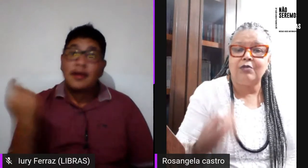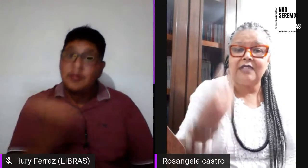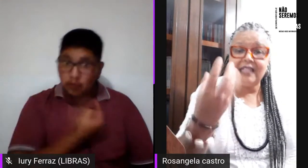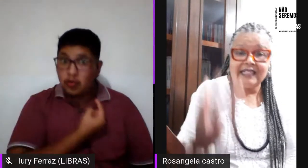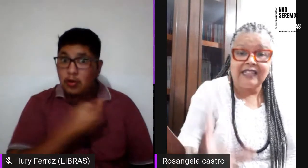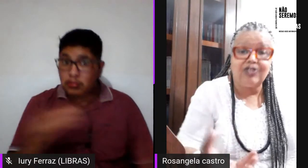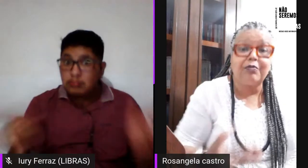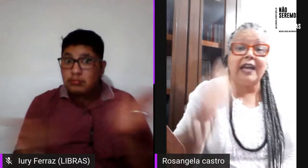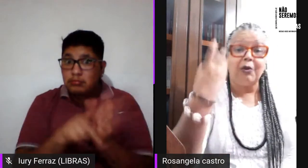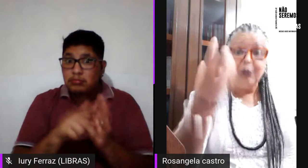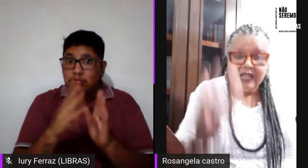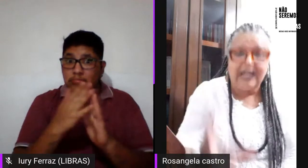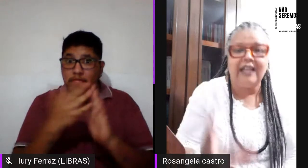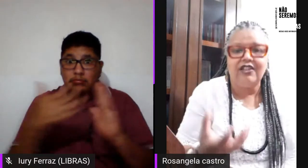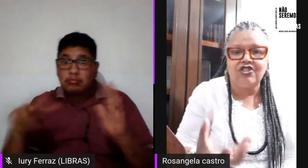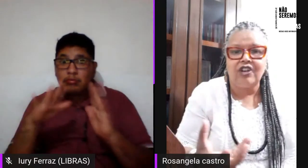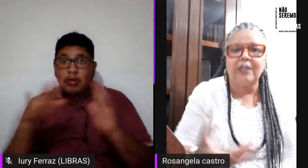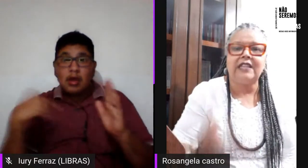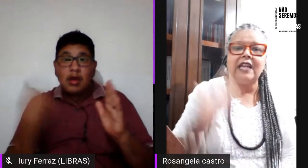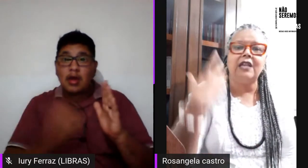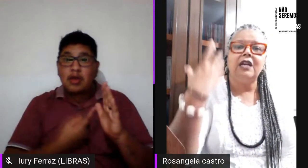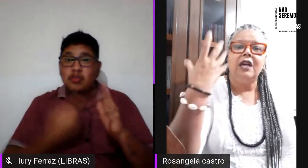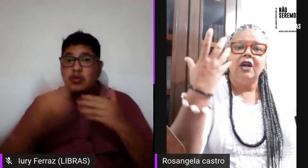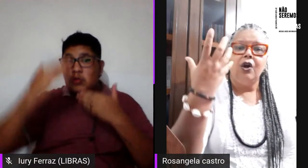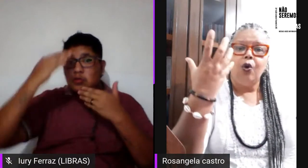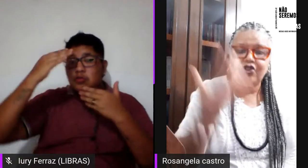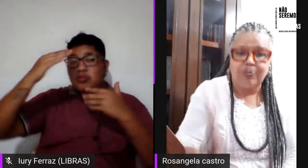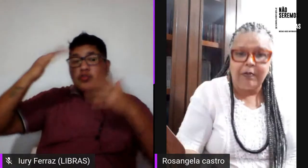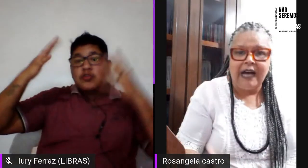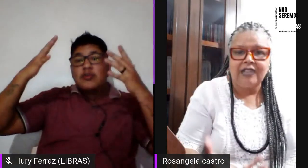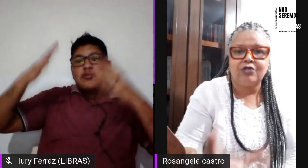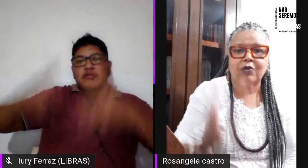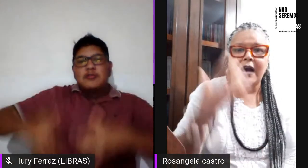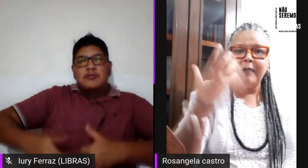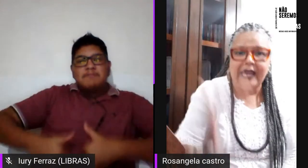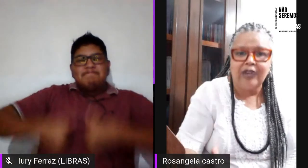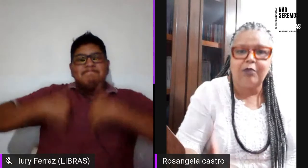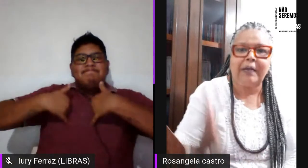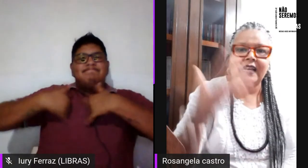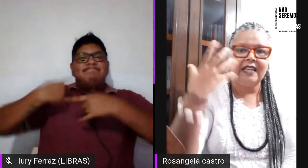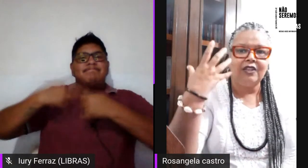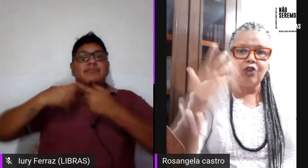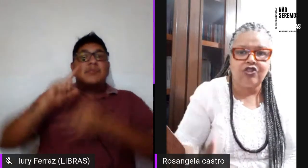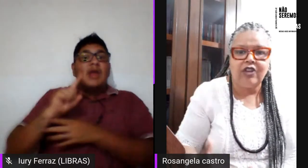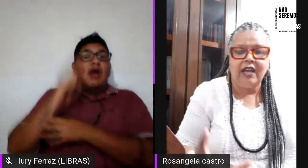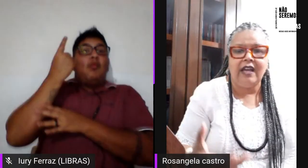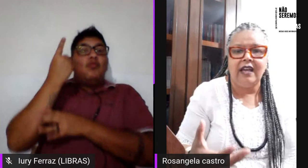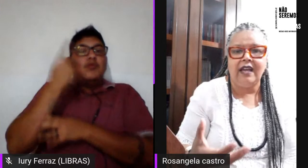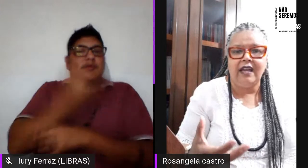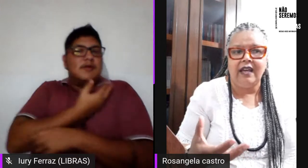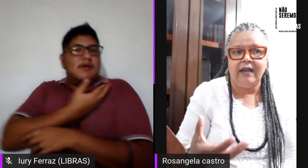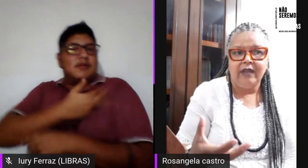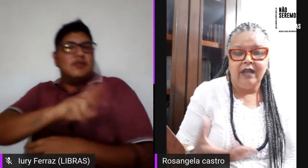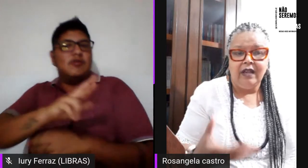somos agraciados porque é a única religião que tem o espaço aberto para que nós